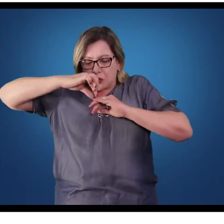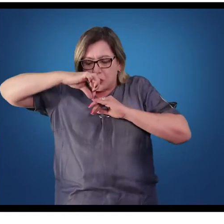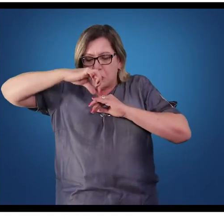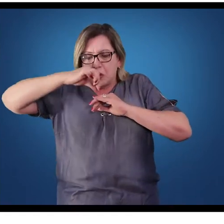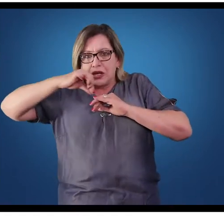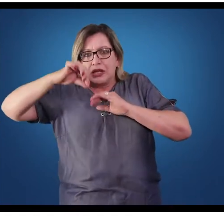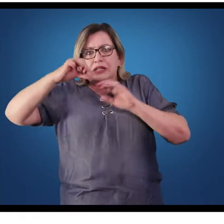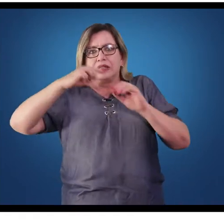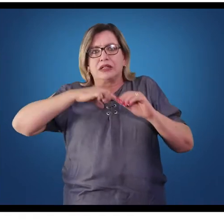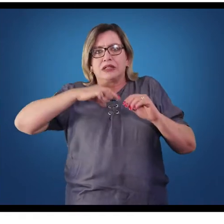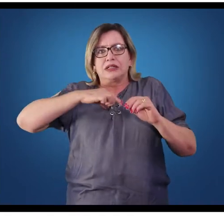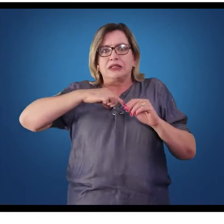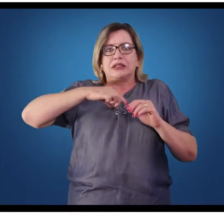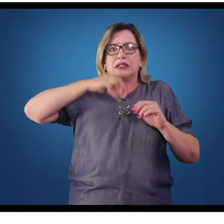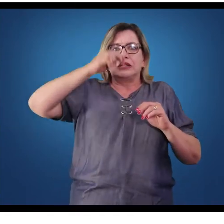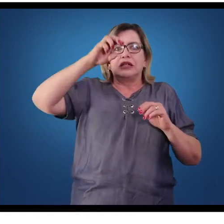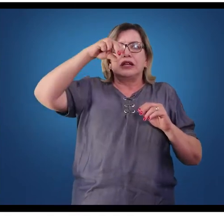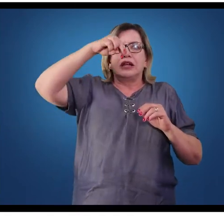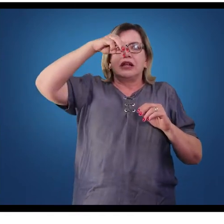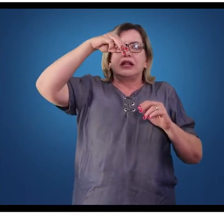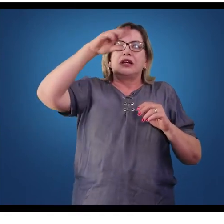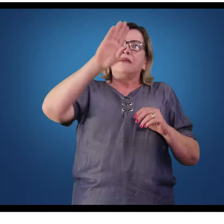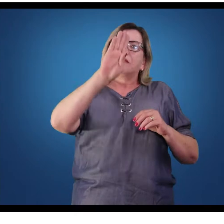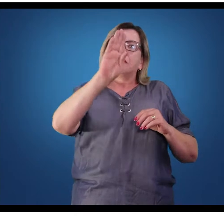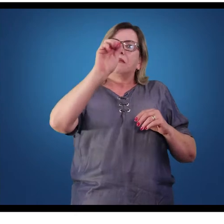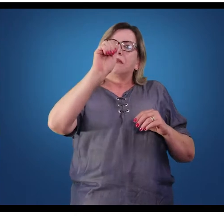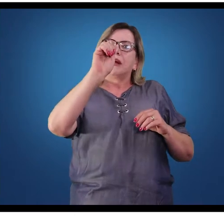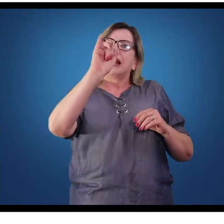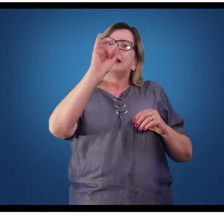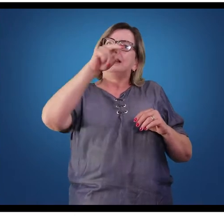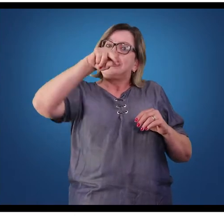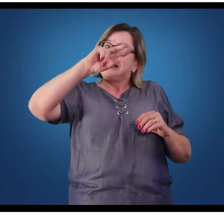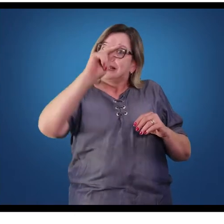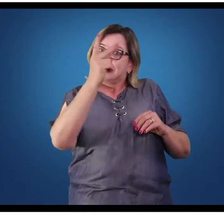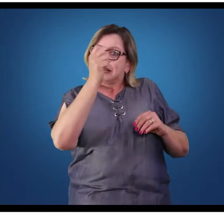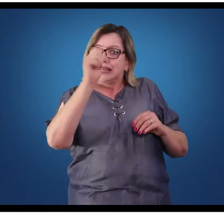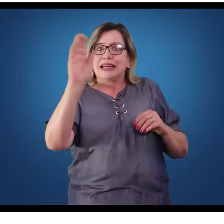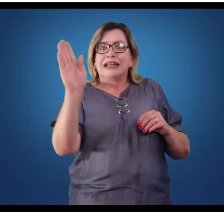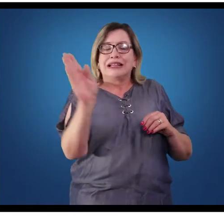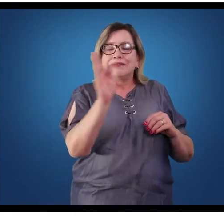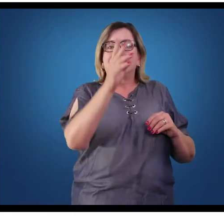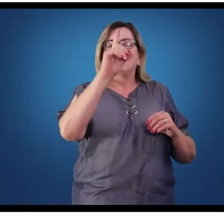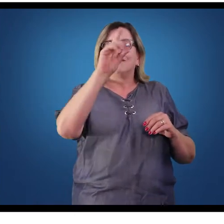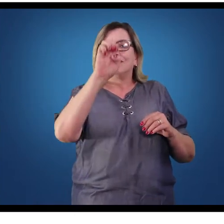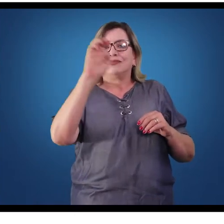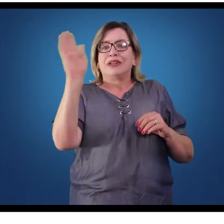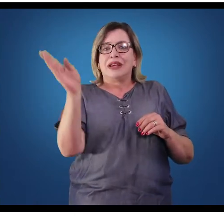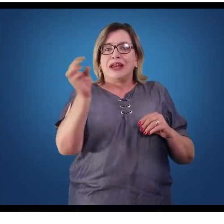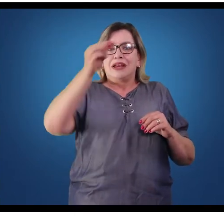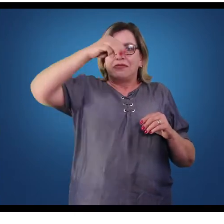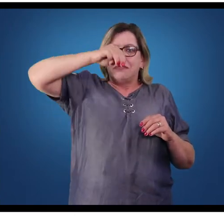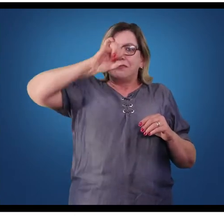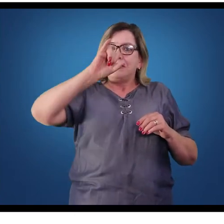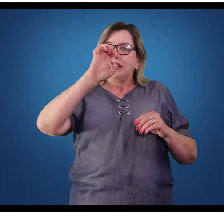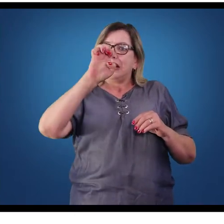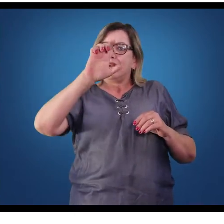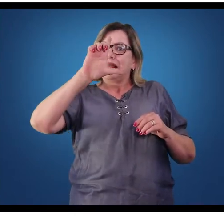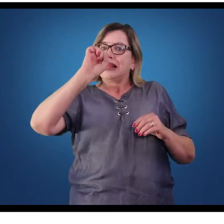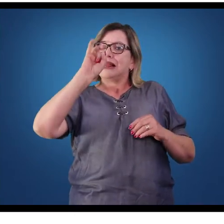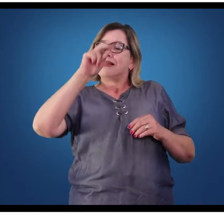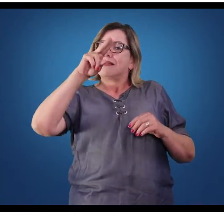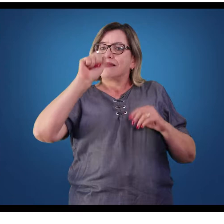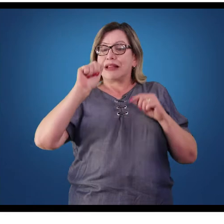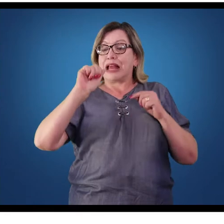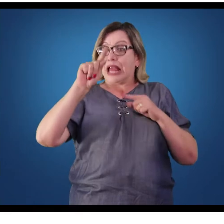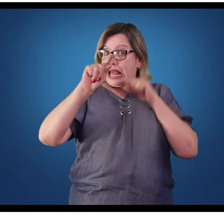por o que nós chamamos de membrana de Schwann ou bainha de mielina. A bainha de mielina, ela tem uma função importante nessa transmissão de